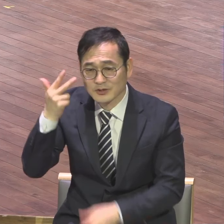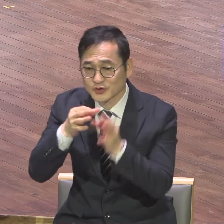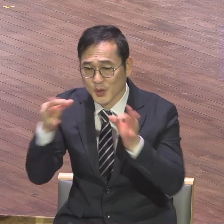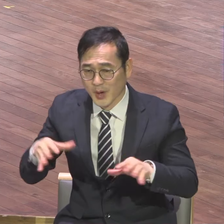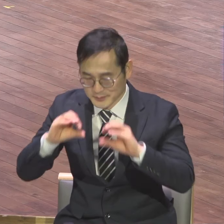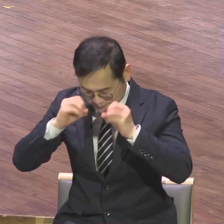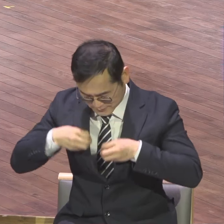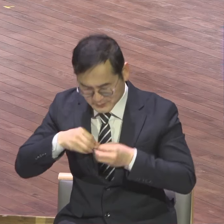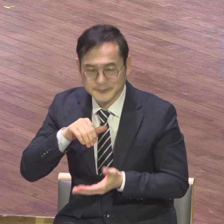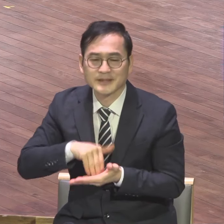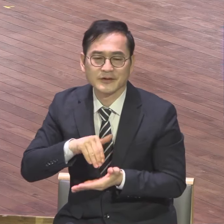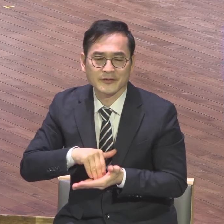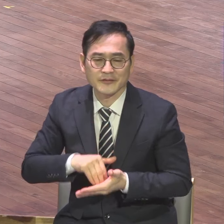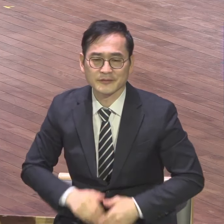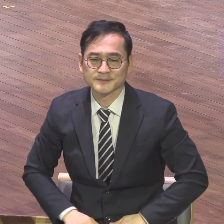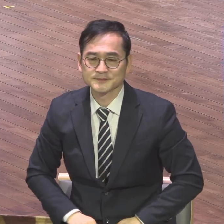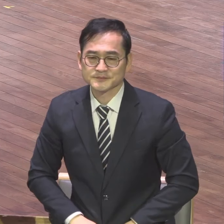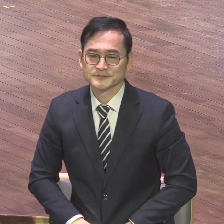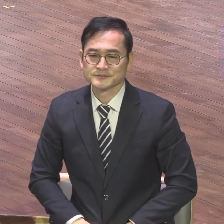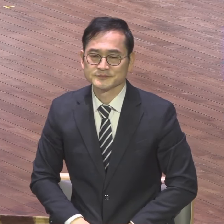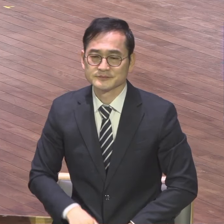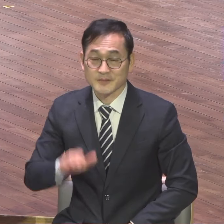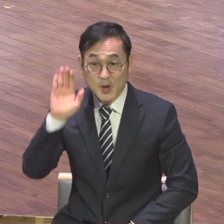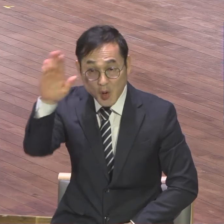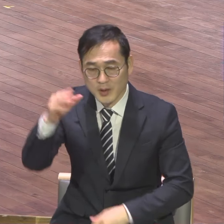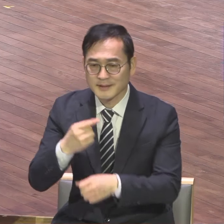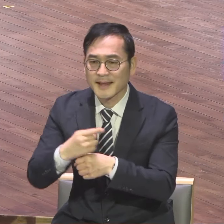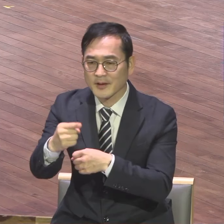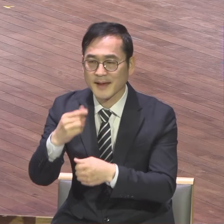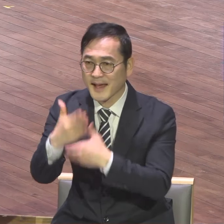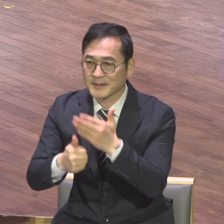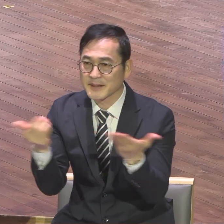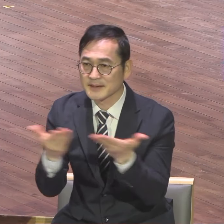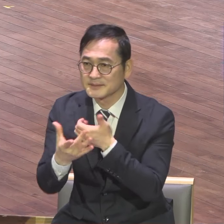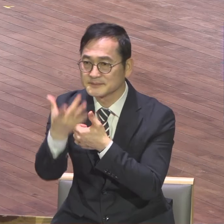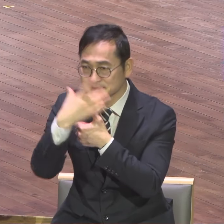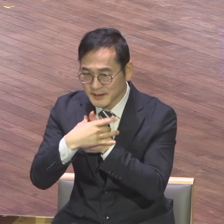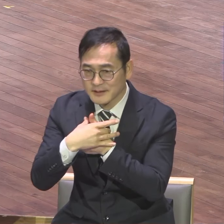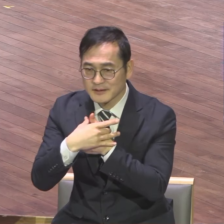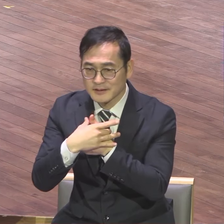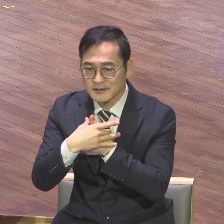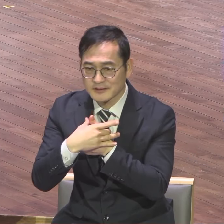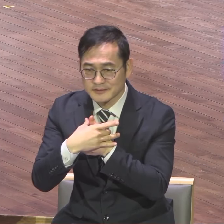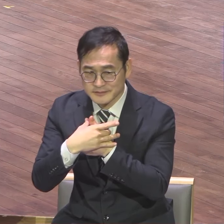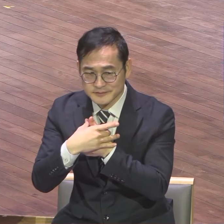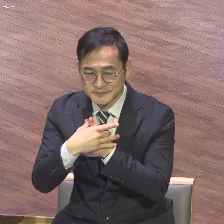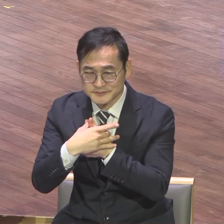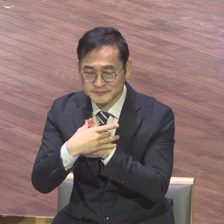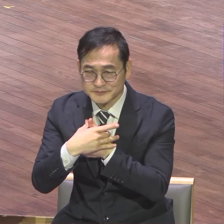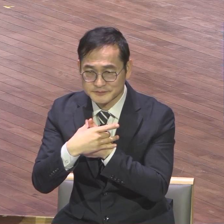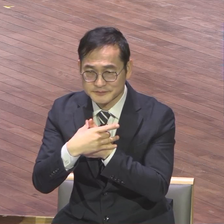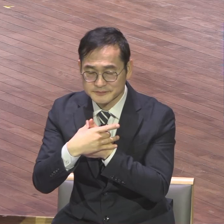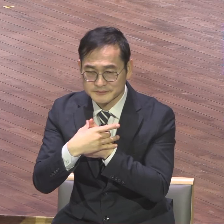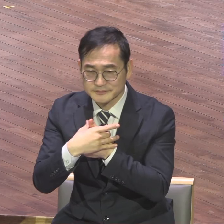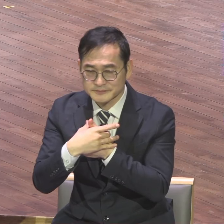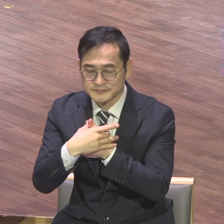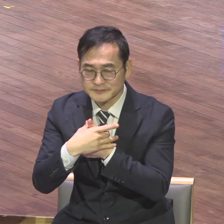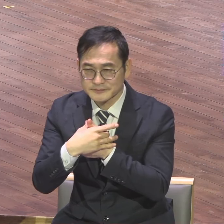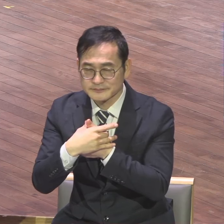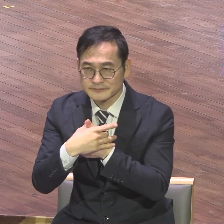하나님 주실, 주께서 주실 새로운 직분들을 받은 분들은 하나님께 묵상을 깊이 하면서 결단하는 건 시간